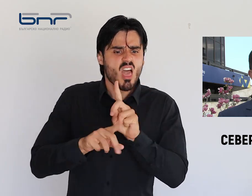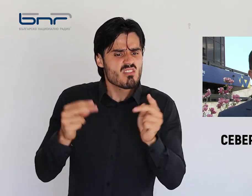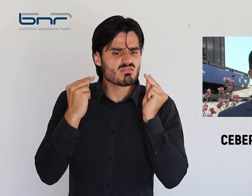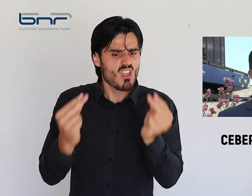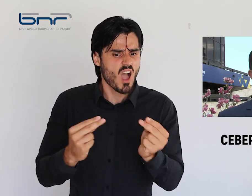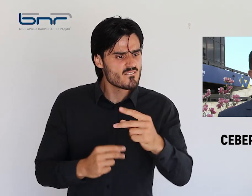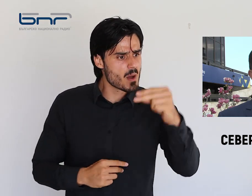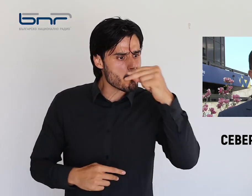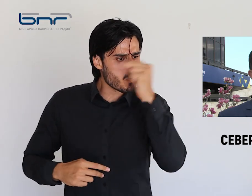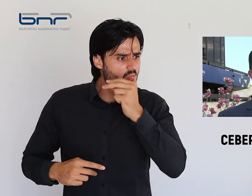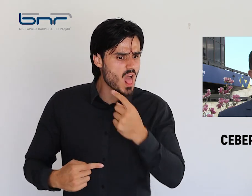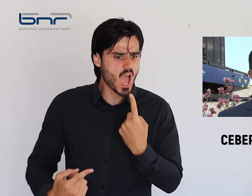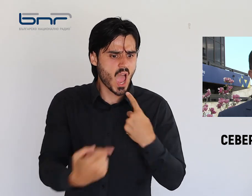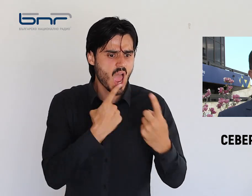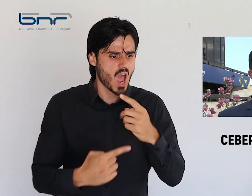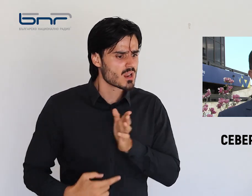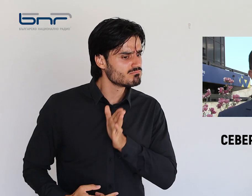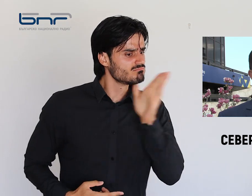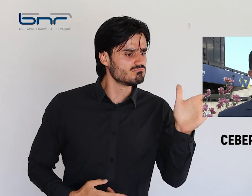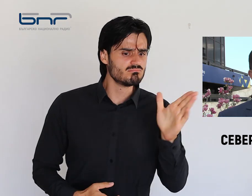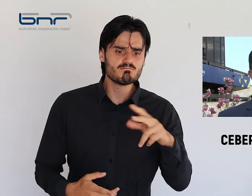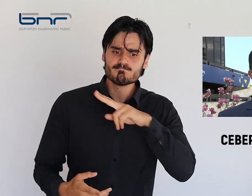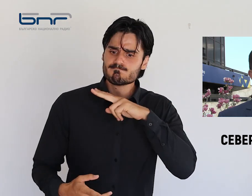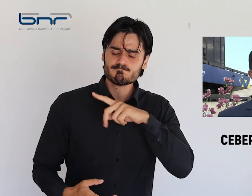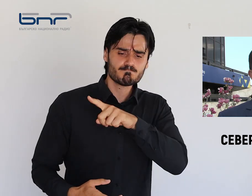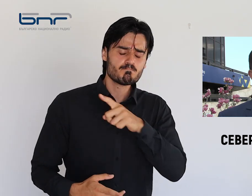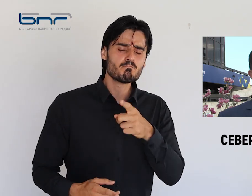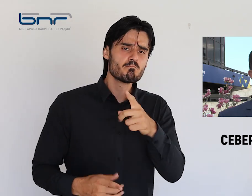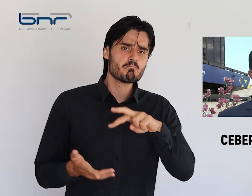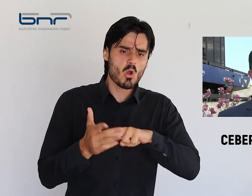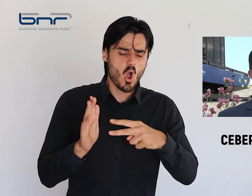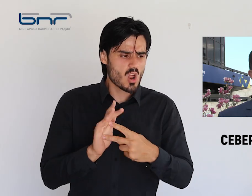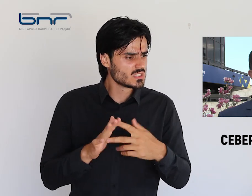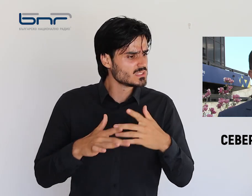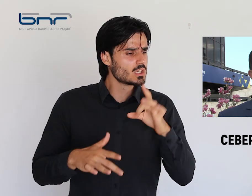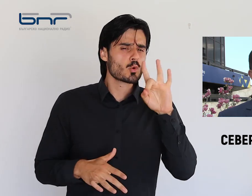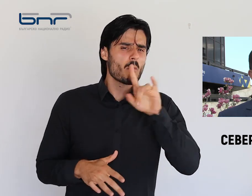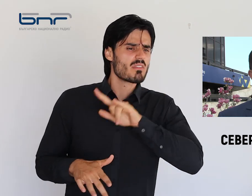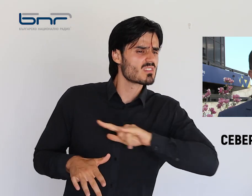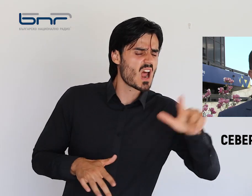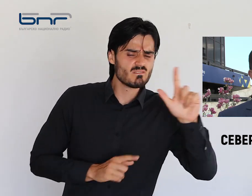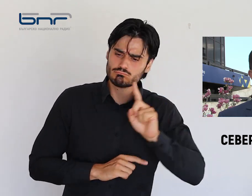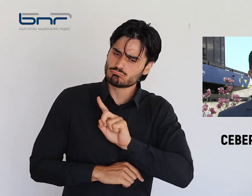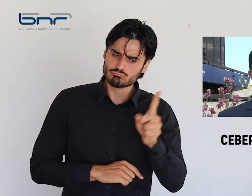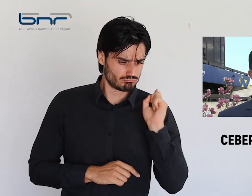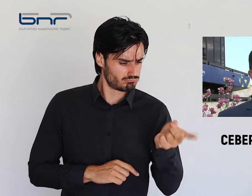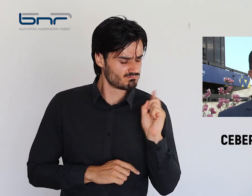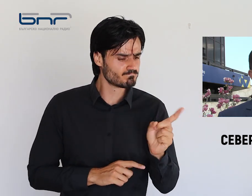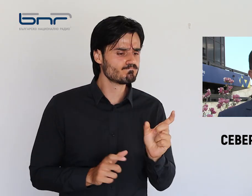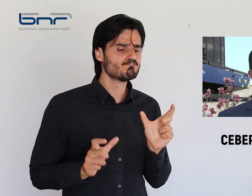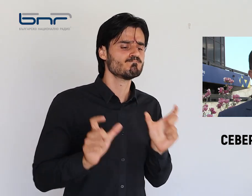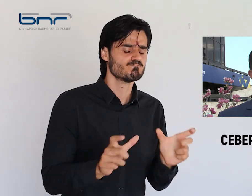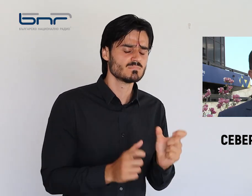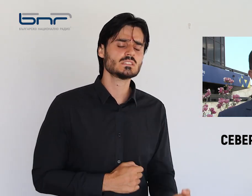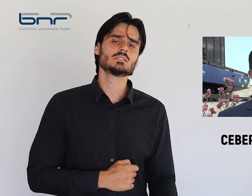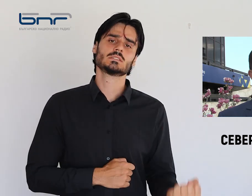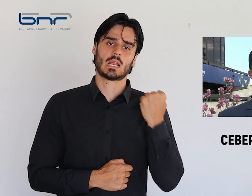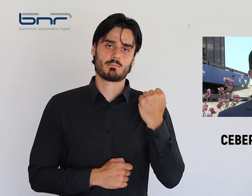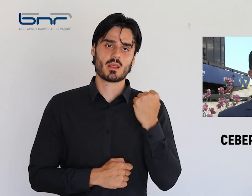художници от двете страни на границата, като се срещнаха и с президента Румен Радев и избившия премьер Симеон Сакс Кобургоцки. Снимки от тези